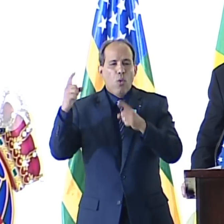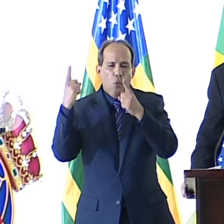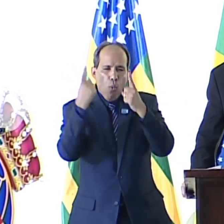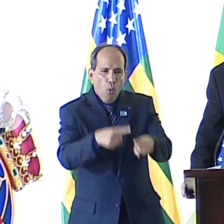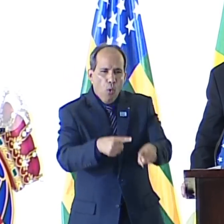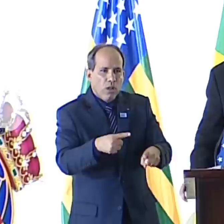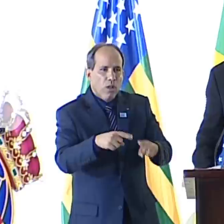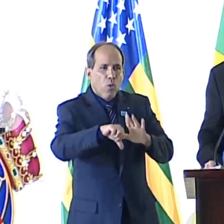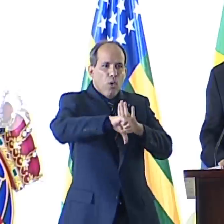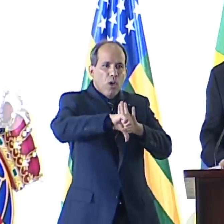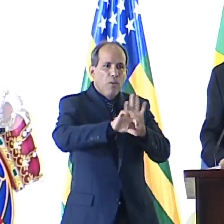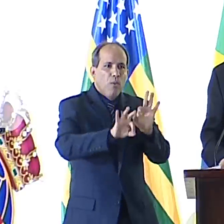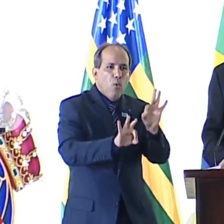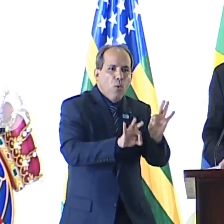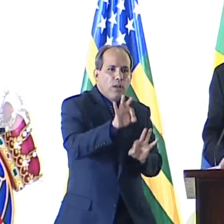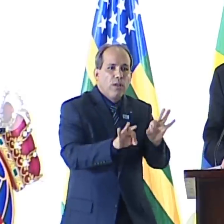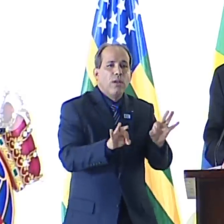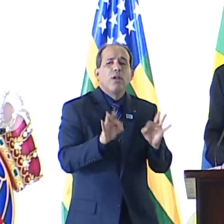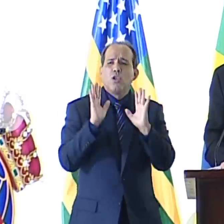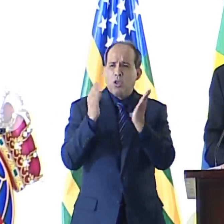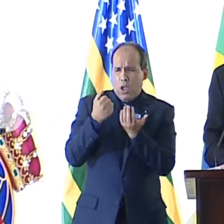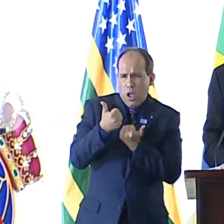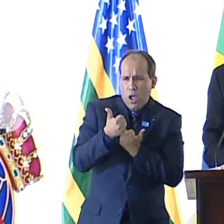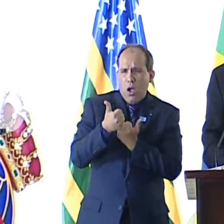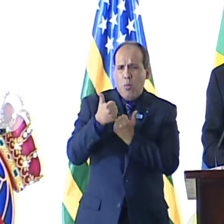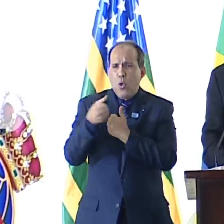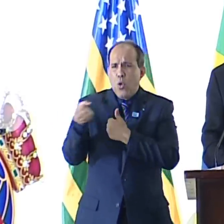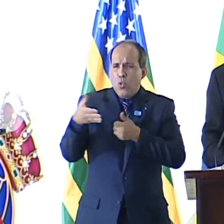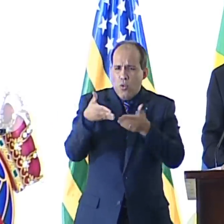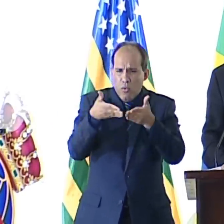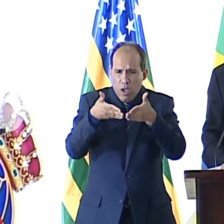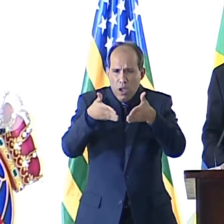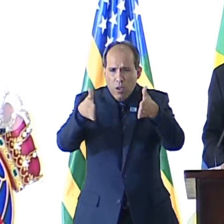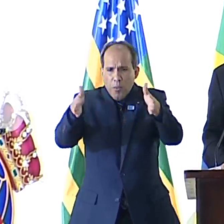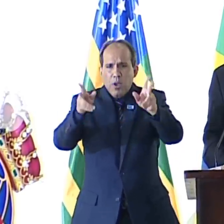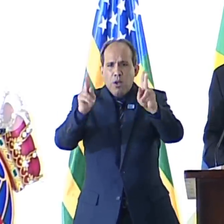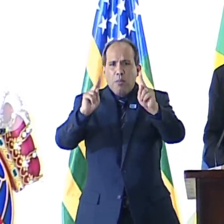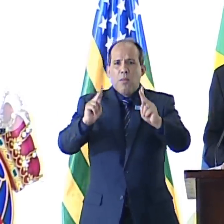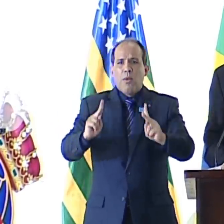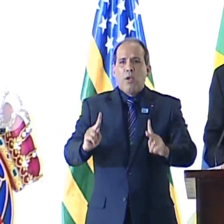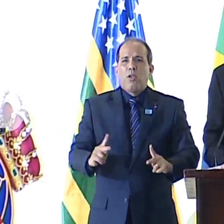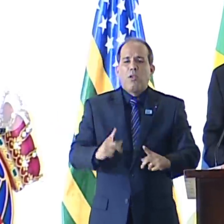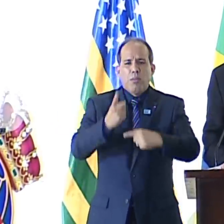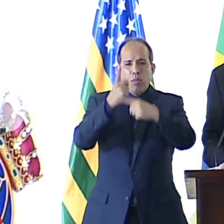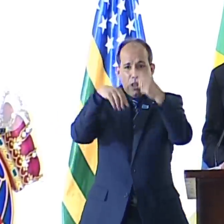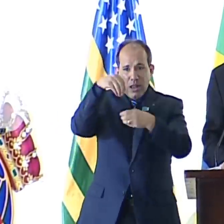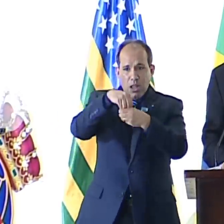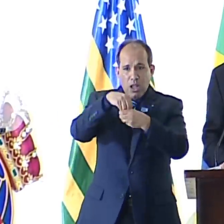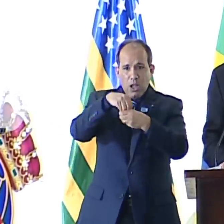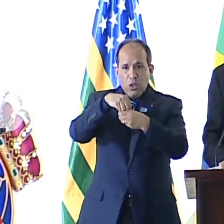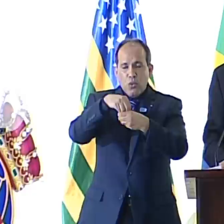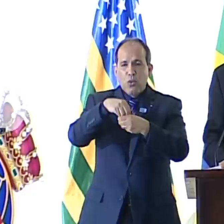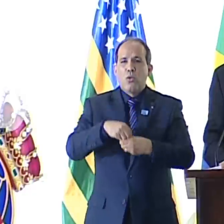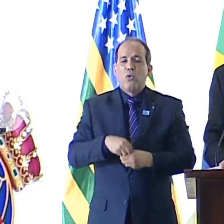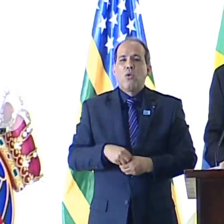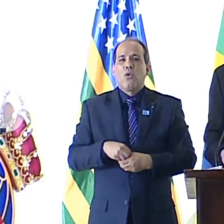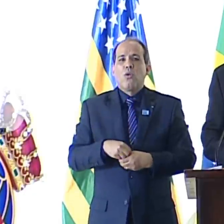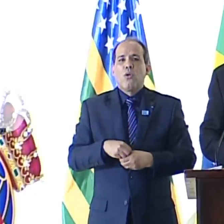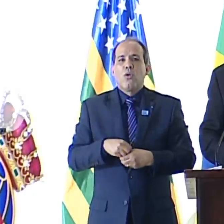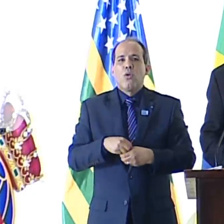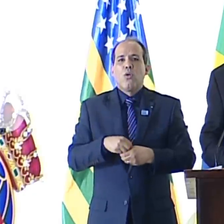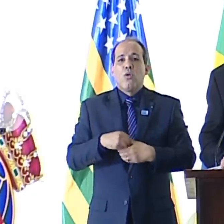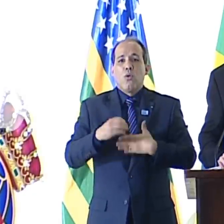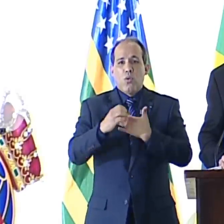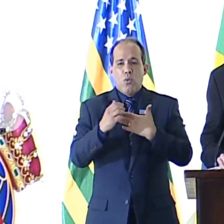organizado. Apoiamos a abertura de novos horizontes de paz e prosperidade no Oriente Médio. Estamos reposicionando o Brasil